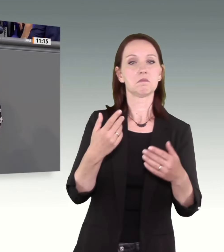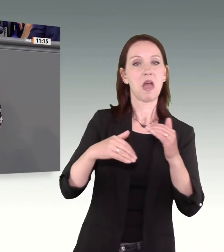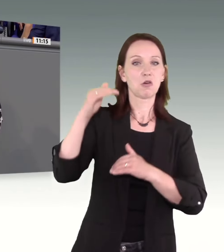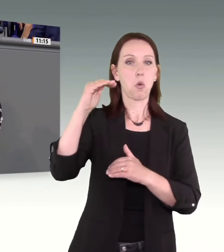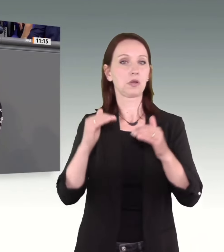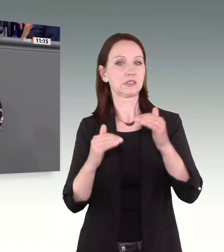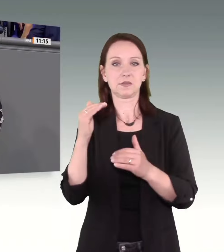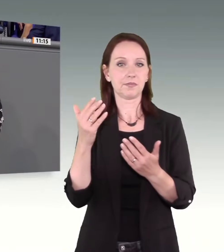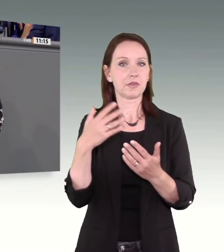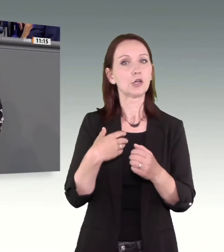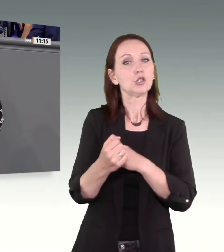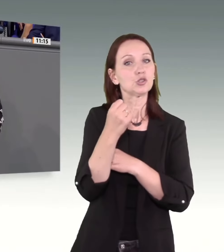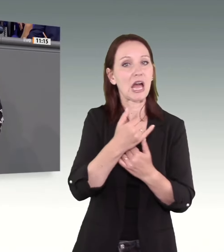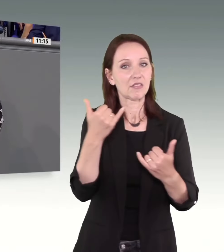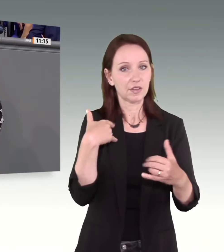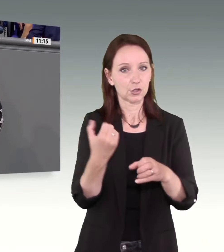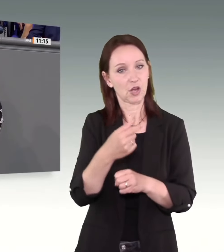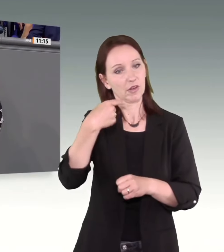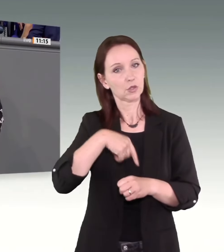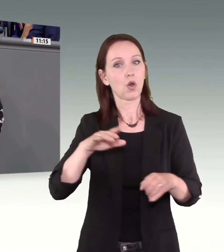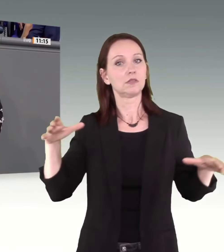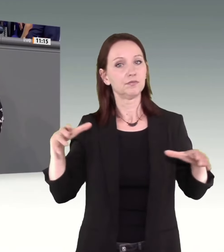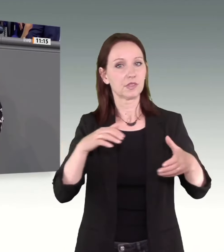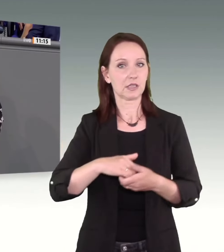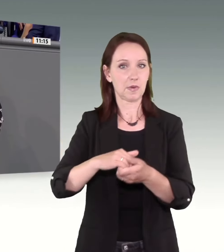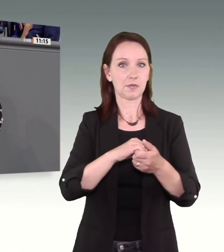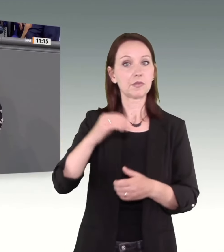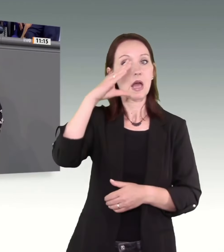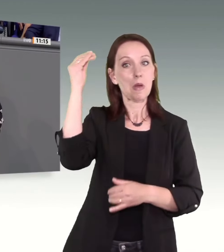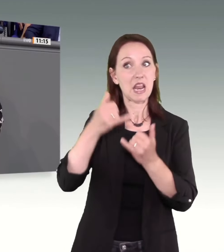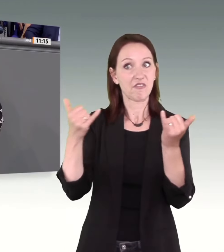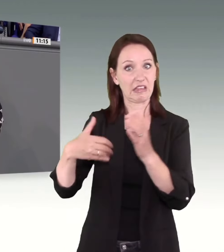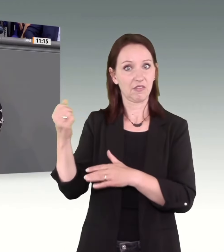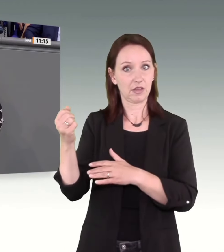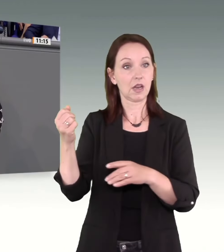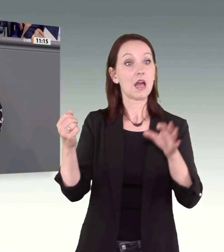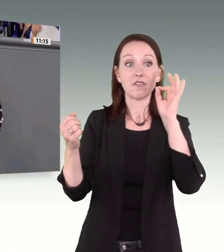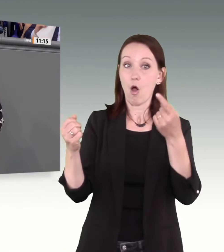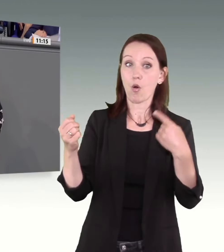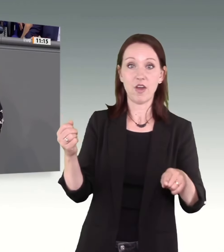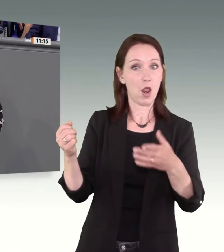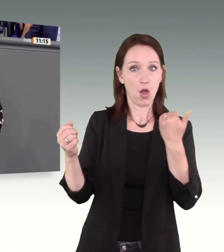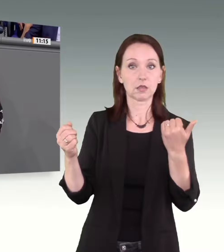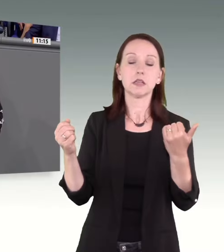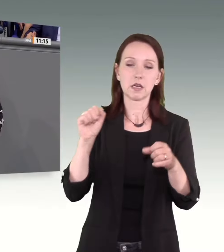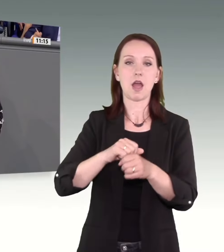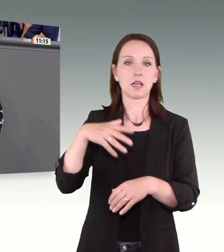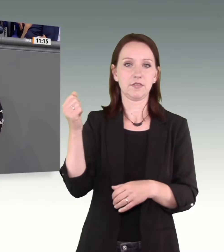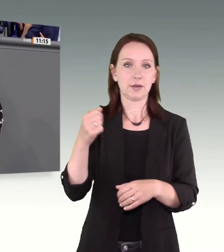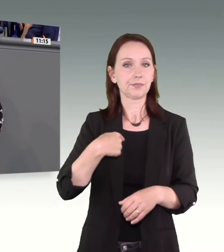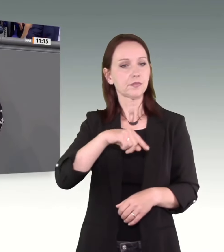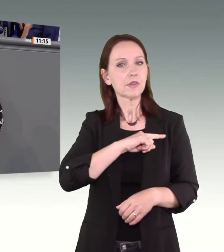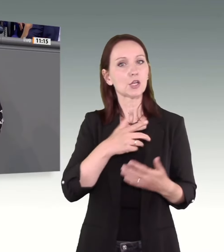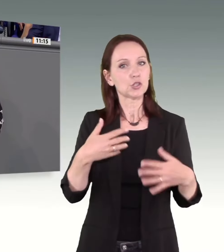gelingt Stärke durch Gemeinsamkeit. Männer gewinnen nur, wenn Frauen nicht verlieren. Eigene Schwäche kann man eben nur